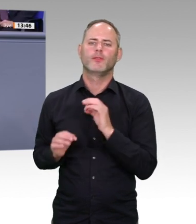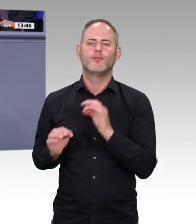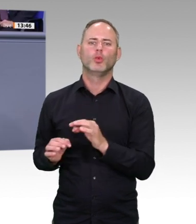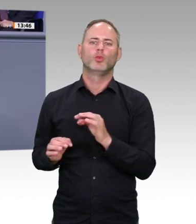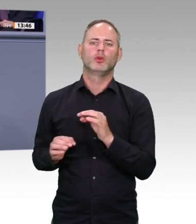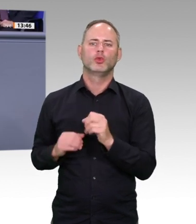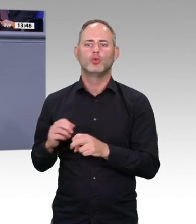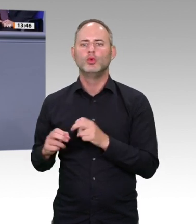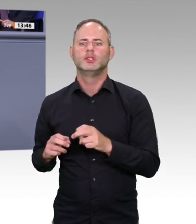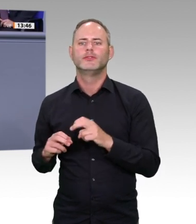Fachkräfte anbietet.